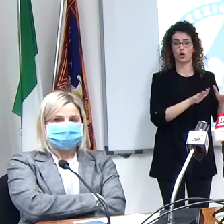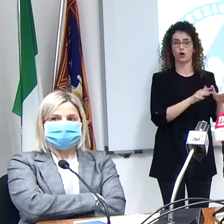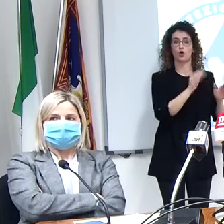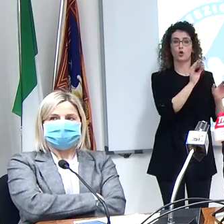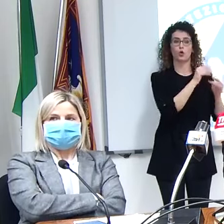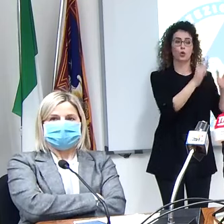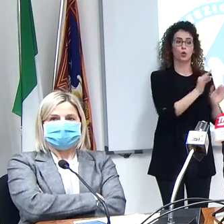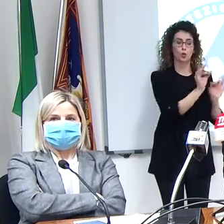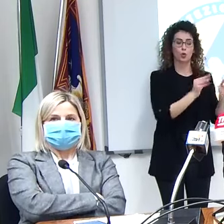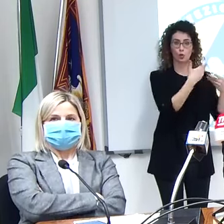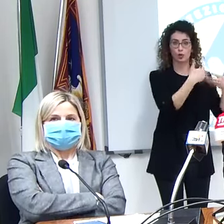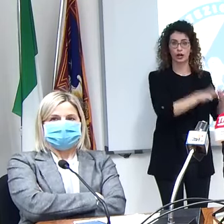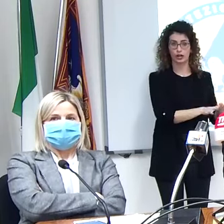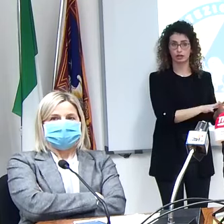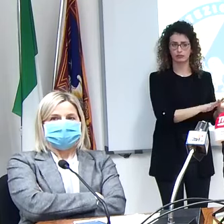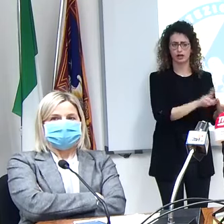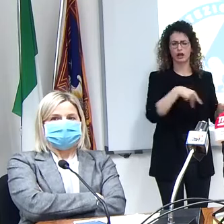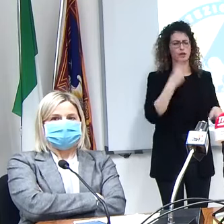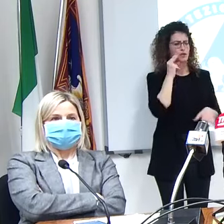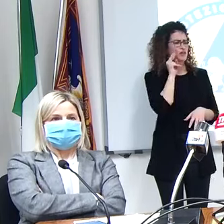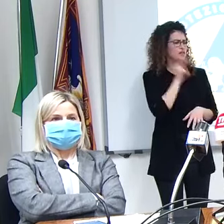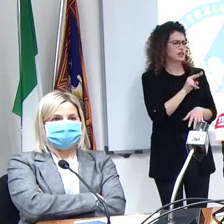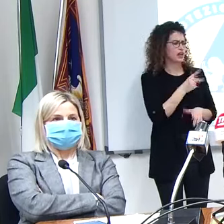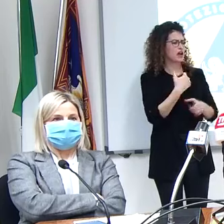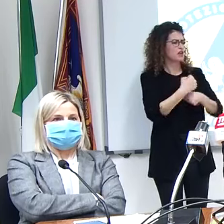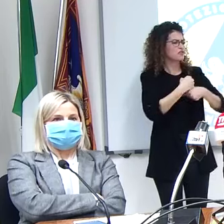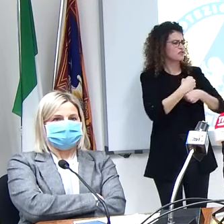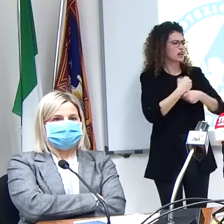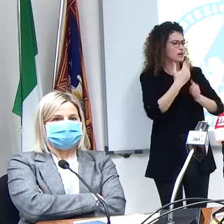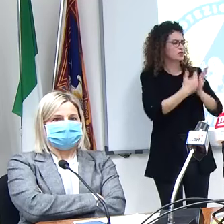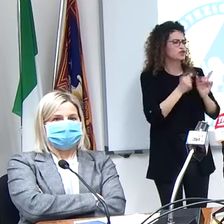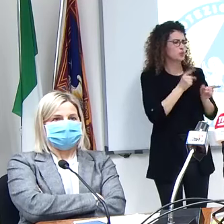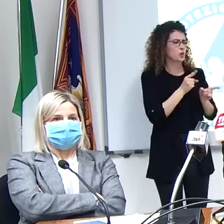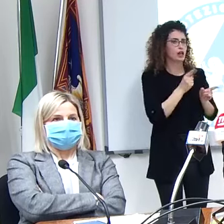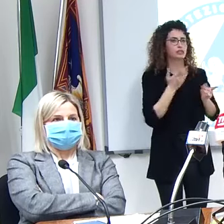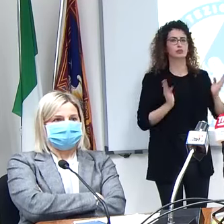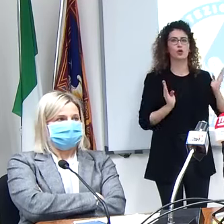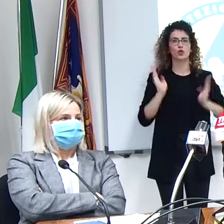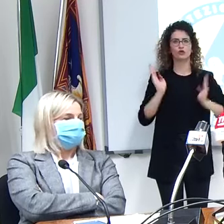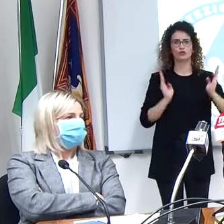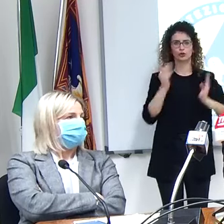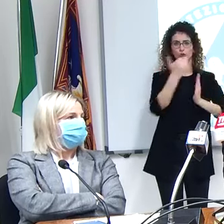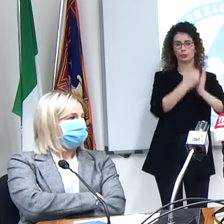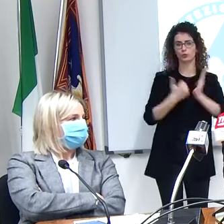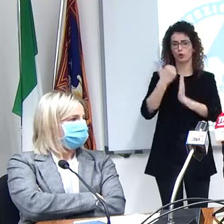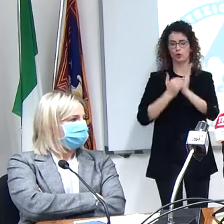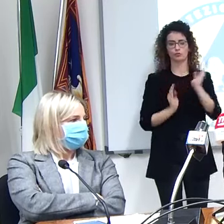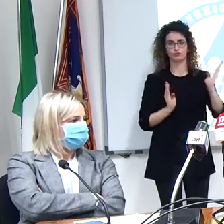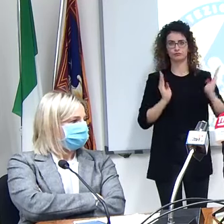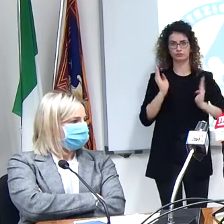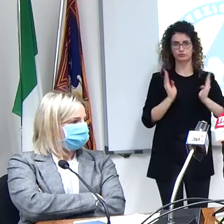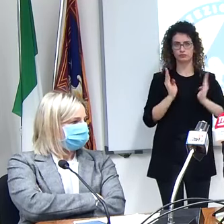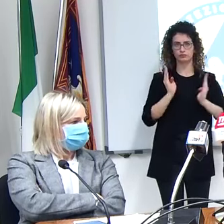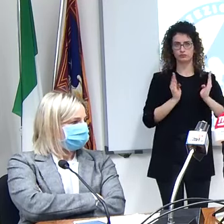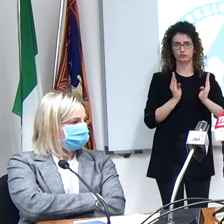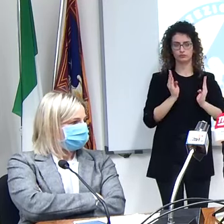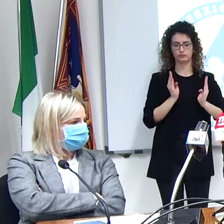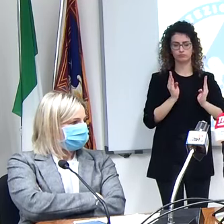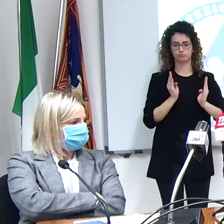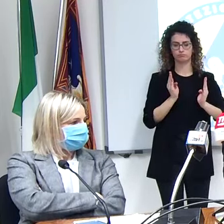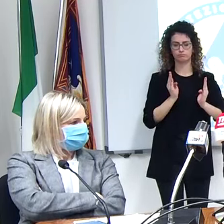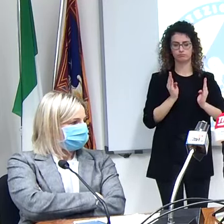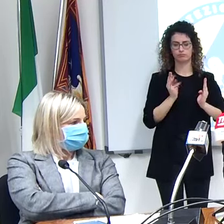siamo andati a vedere che tipo di farmaci prescrive abbiamo fatto proprio un confronto e in realtà è abbastanza